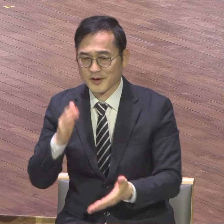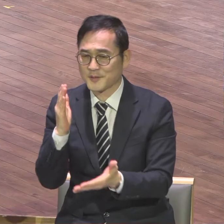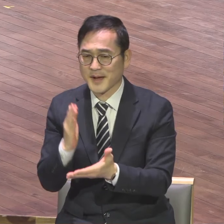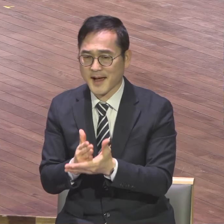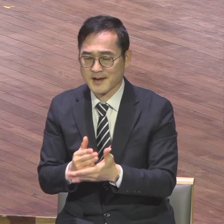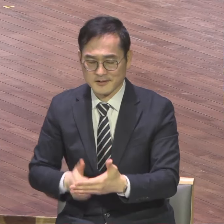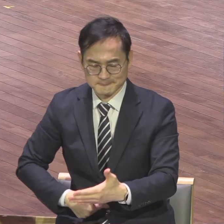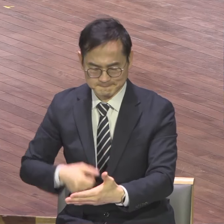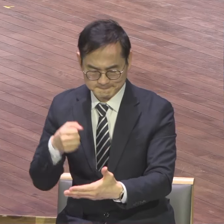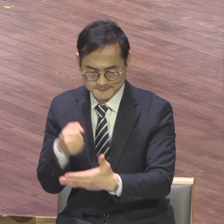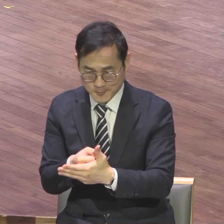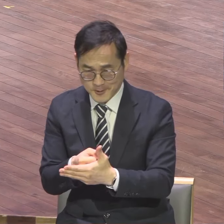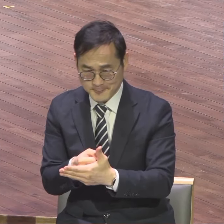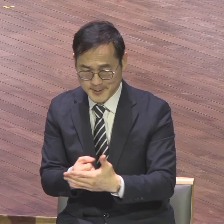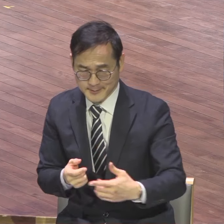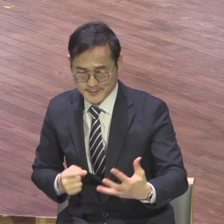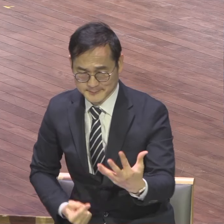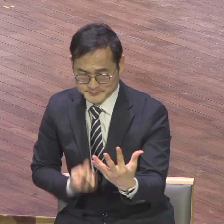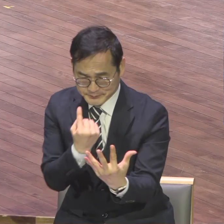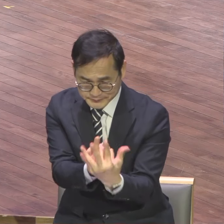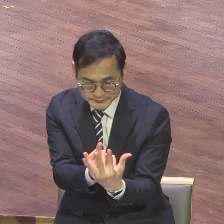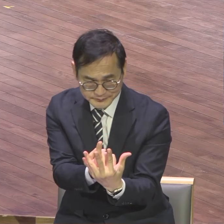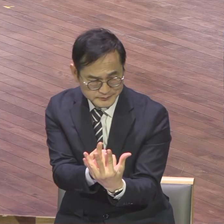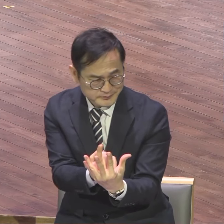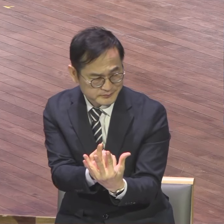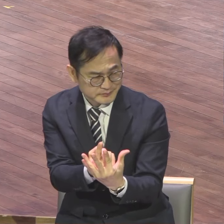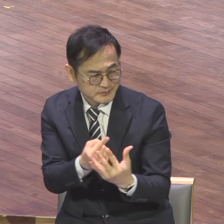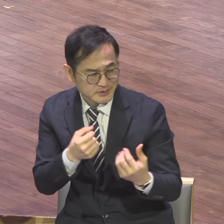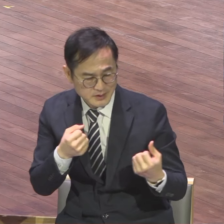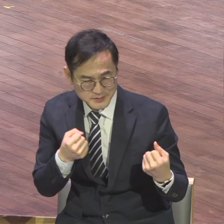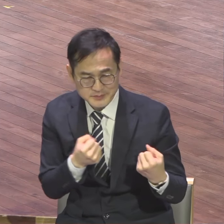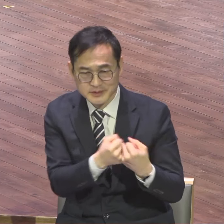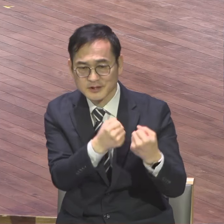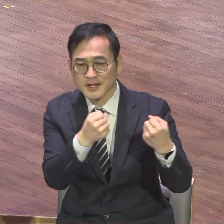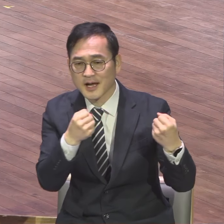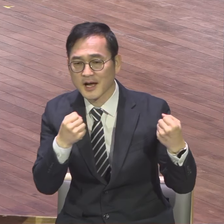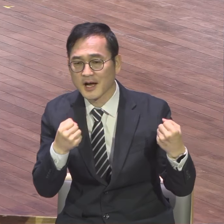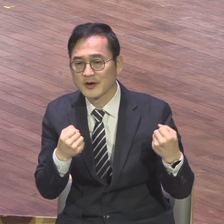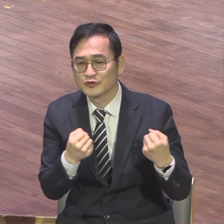악반만의 군사들과 흉사 싸워서